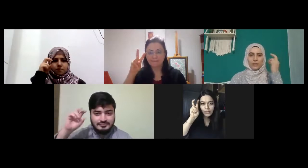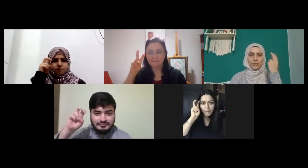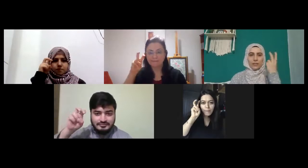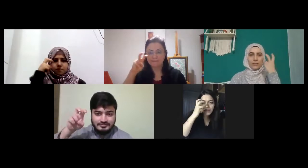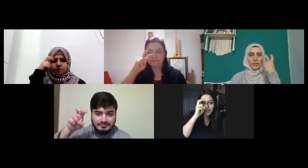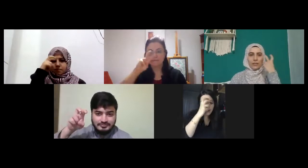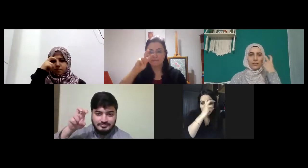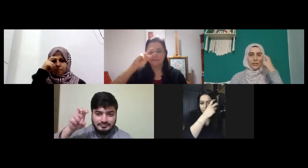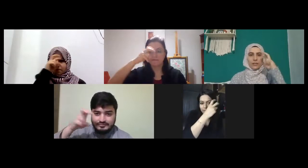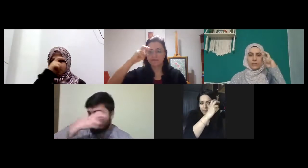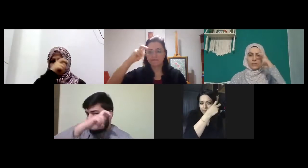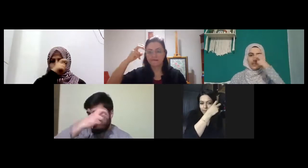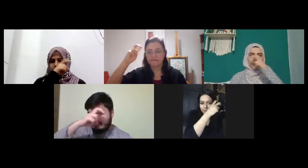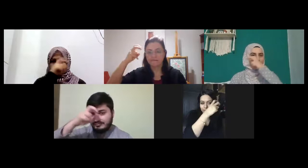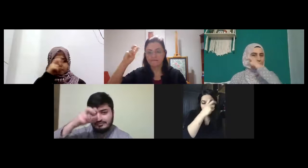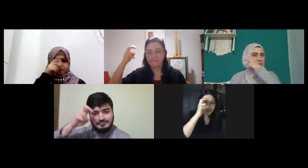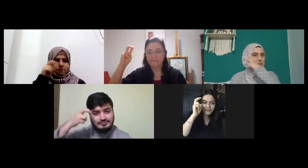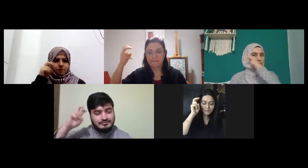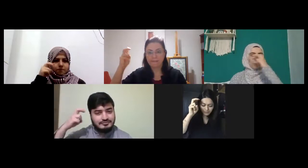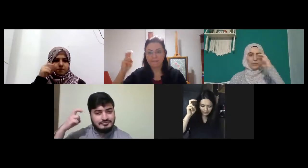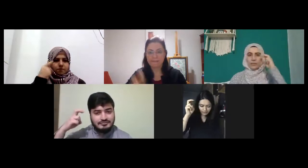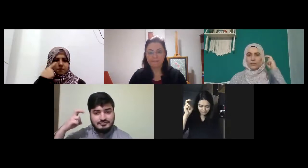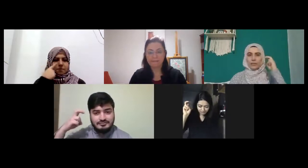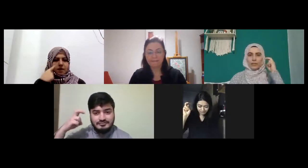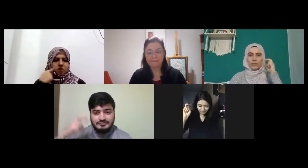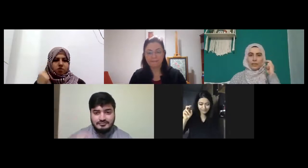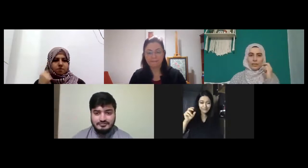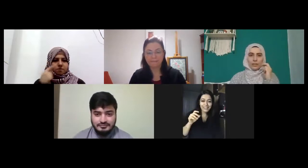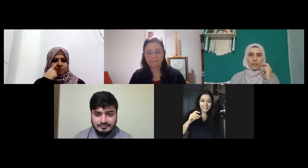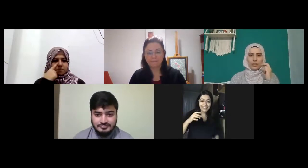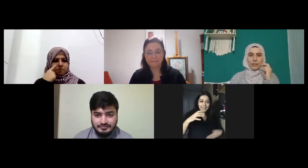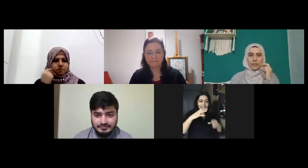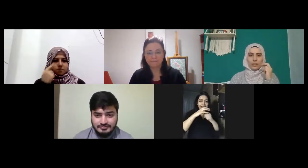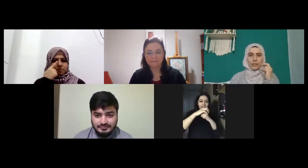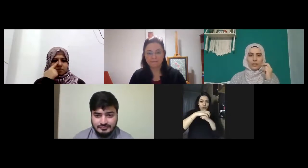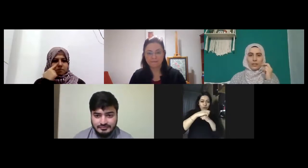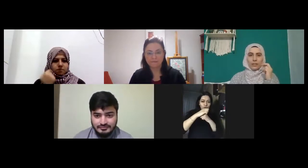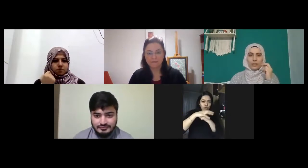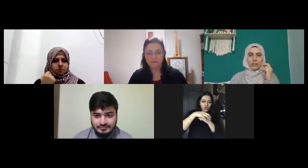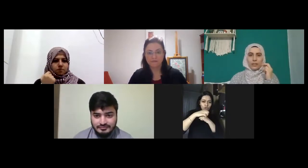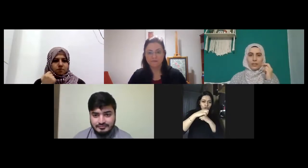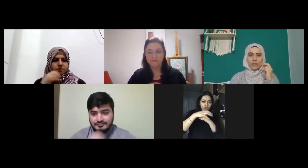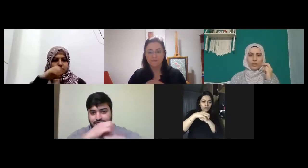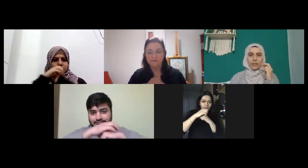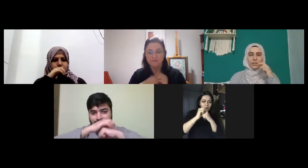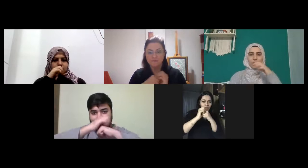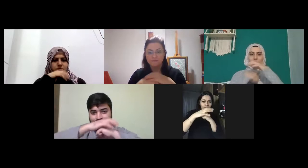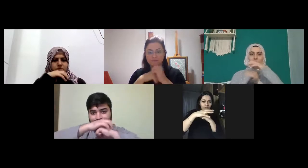mavi mavi mavi beş turuncu portakal